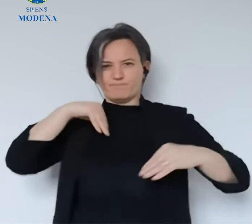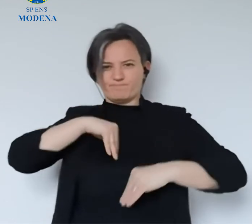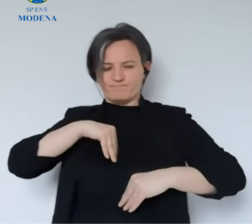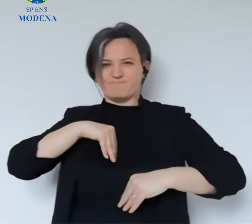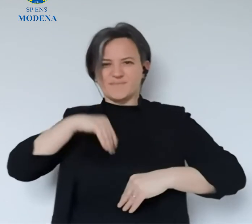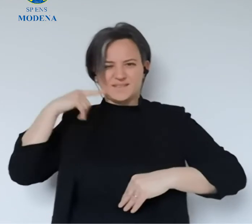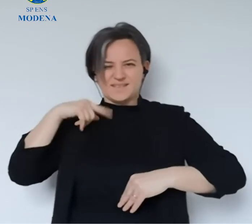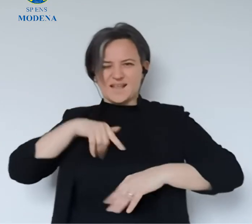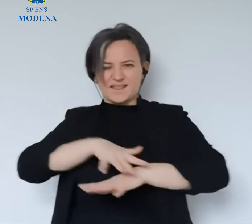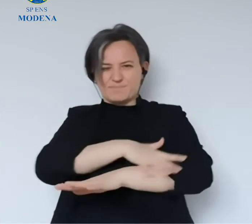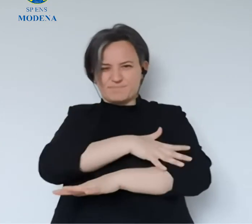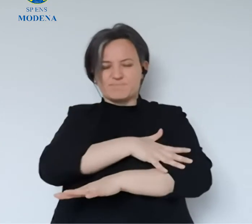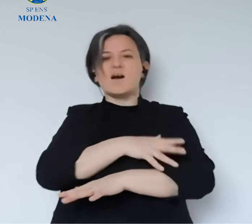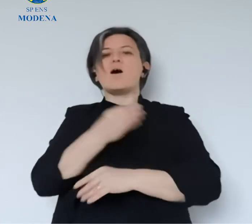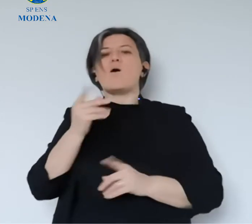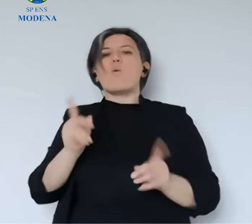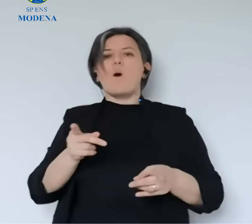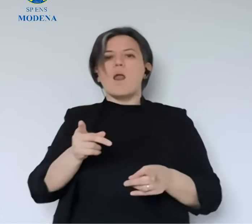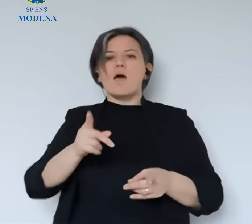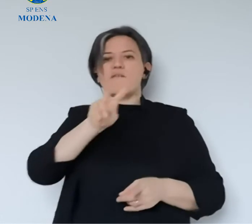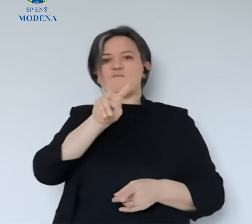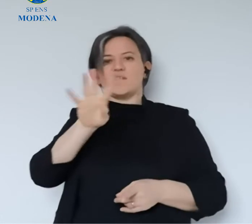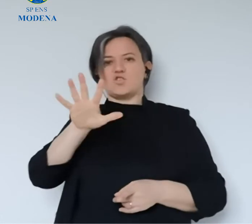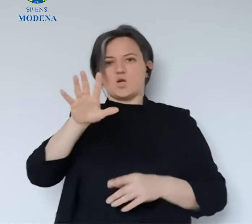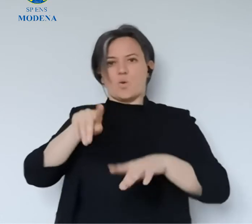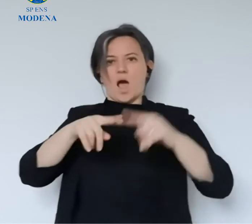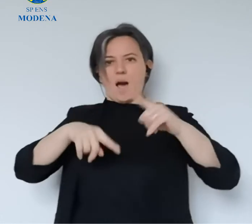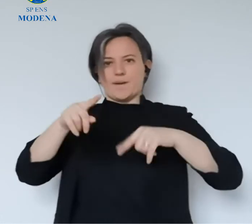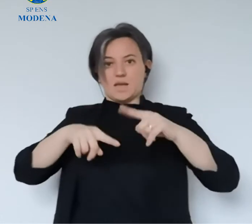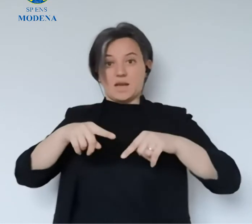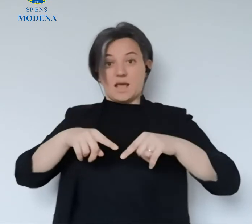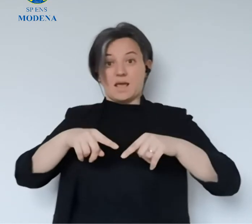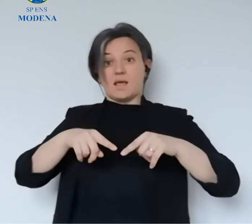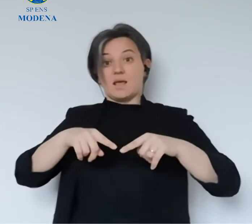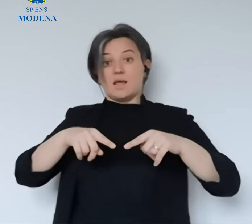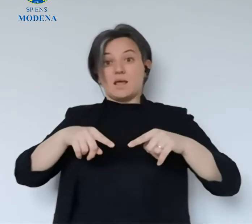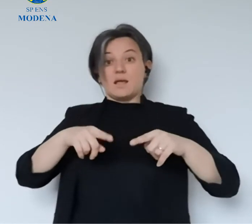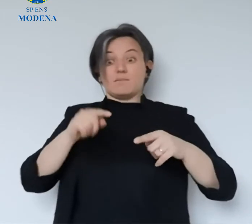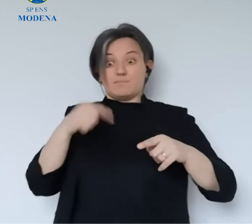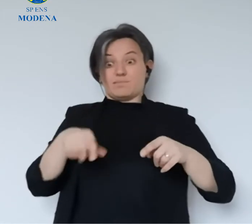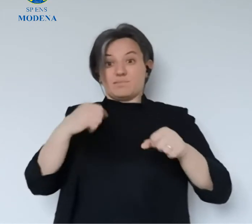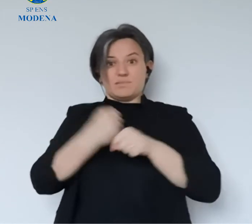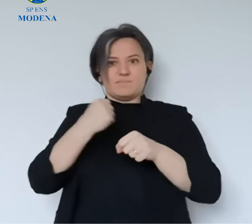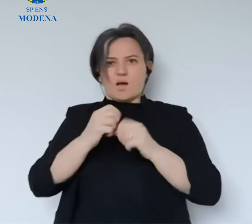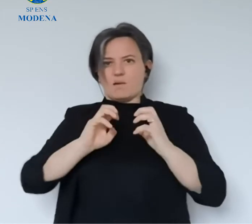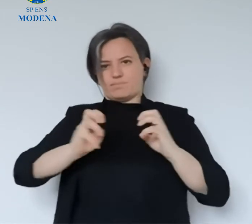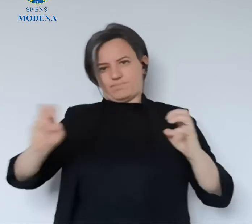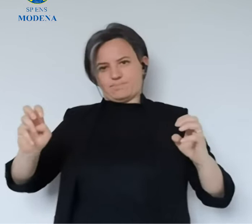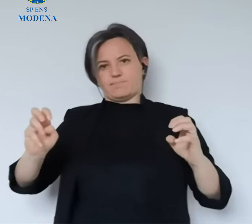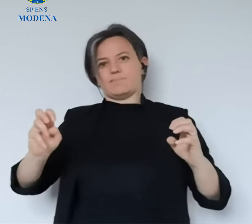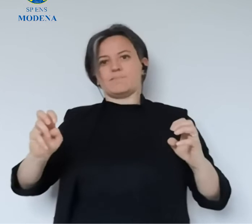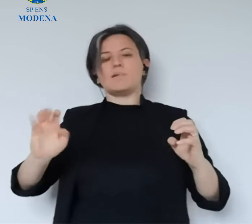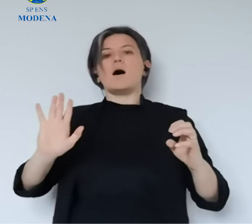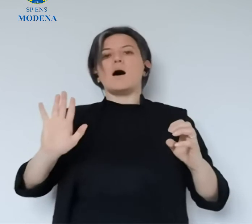a una giornata che in questa città, ma io penso anche tutto il paese debba sentire, che è la giornata del 25 aprile, stiamo preparando